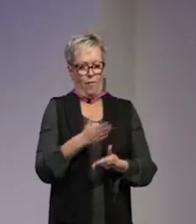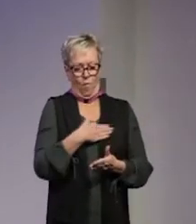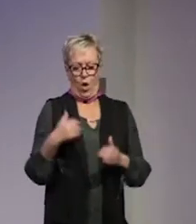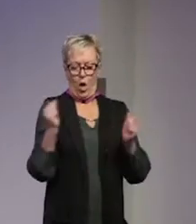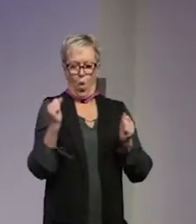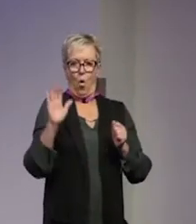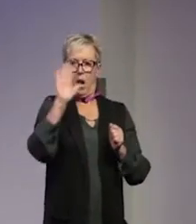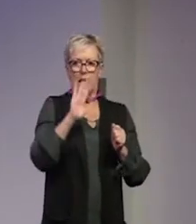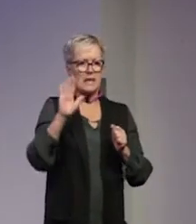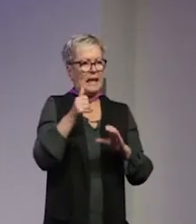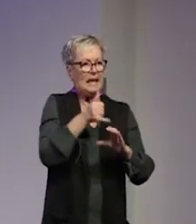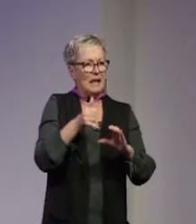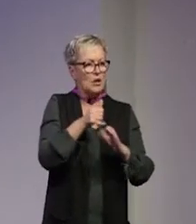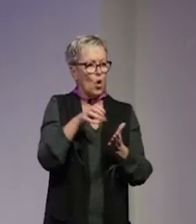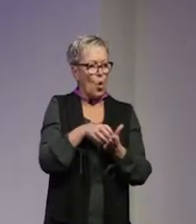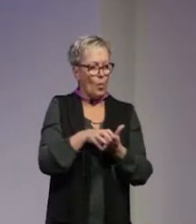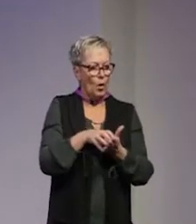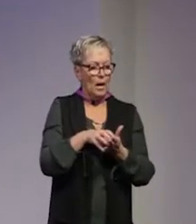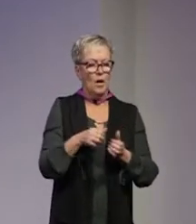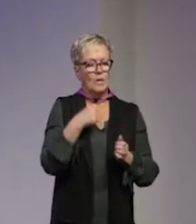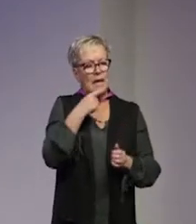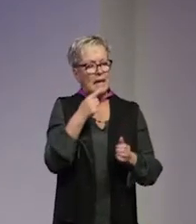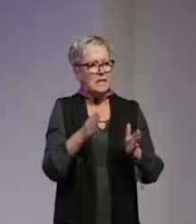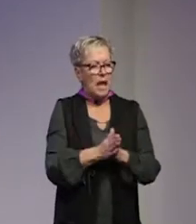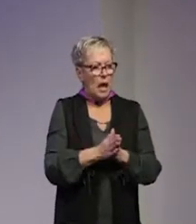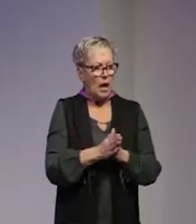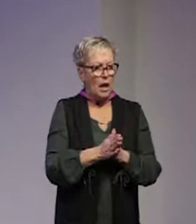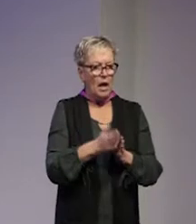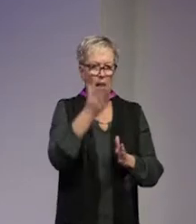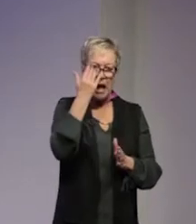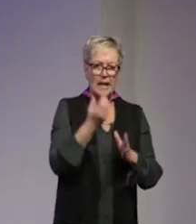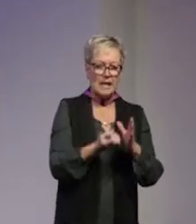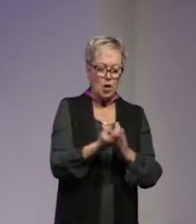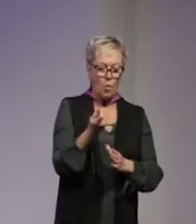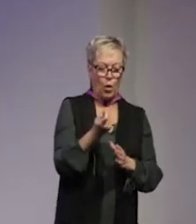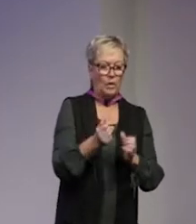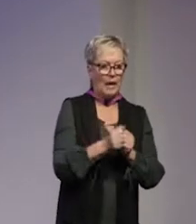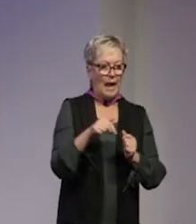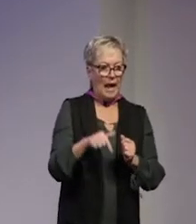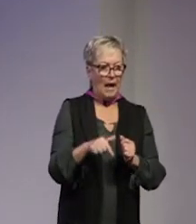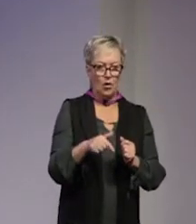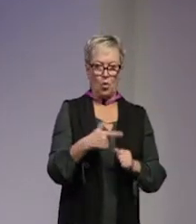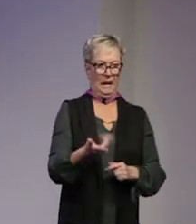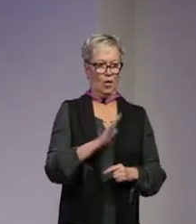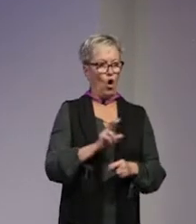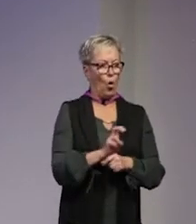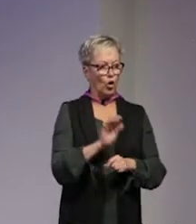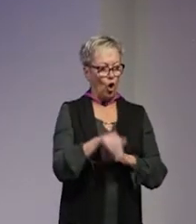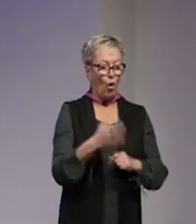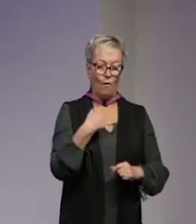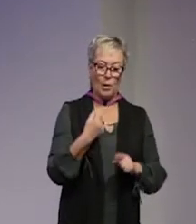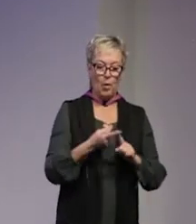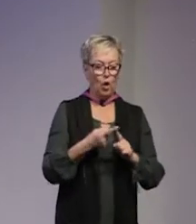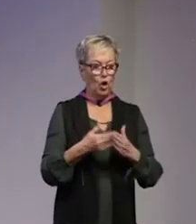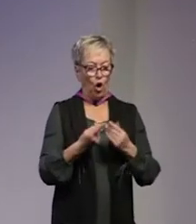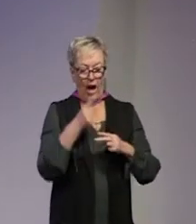norrländska inlandskommun och säger samtidigt kan vi skapa någonting här som vi inte har kontroll över om vi börjar göra